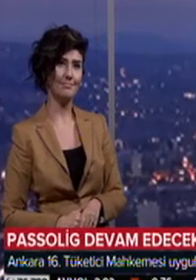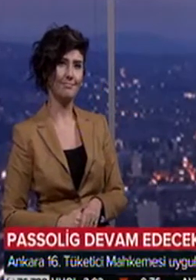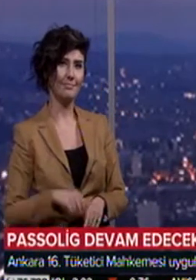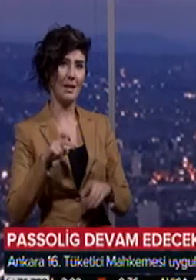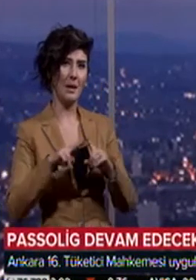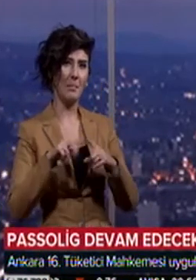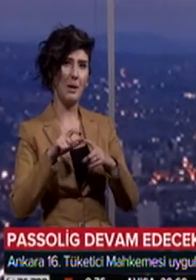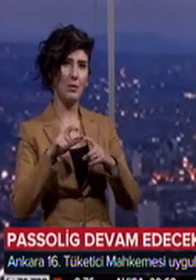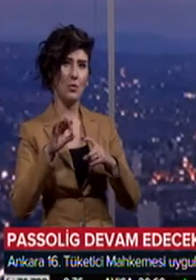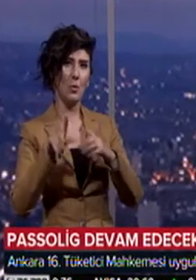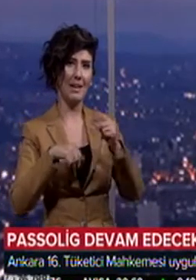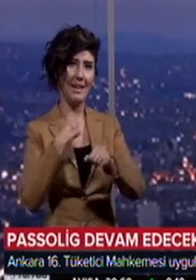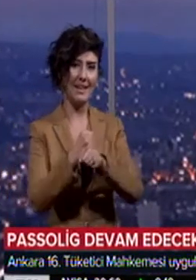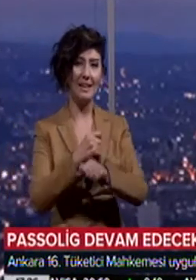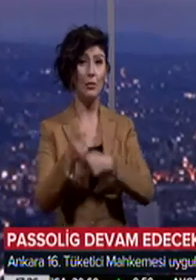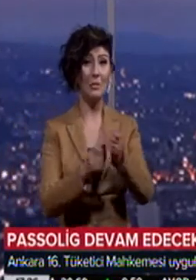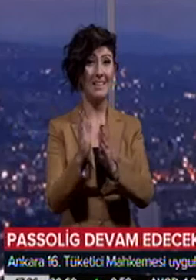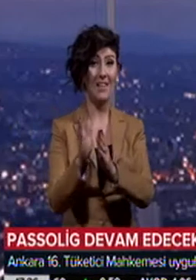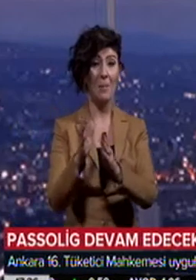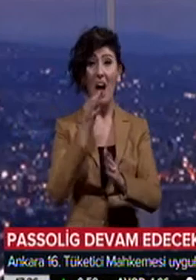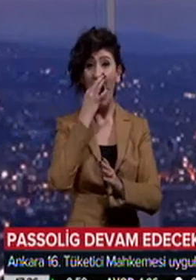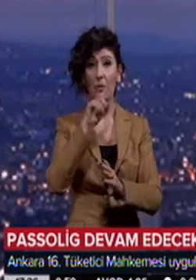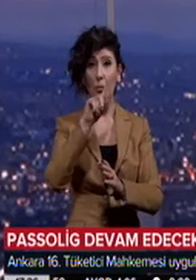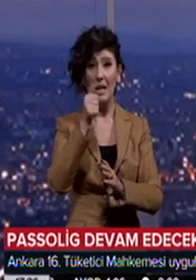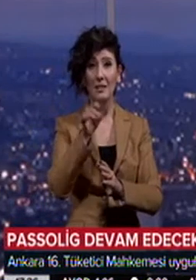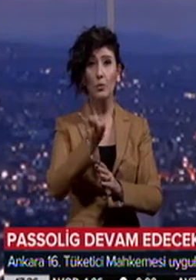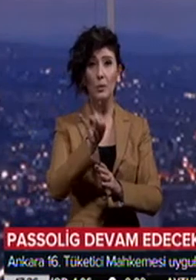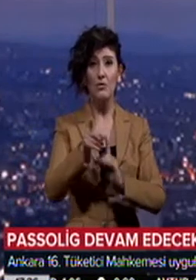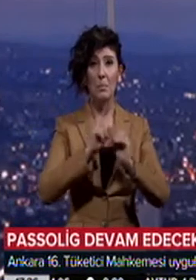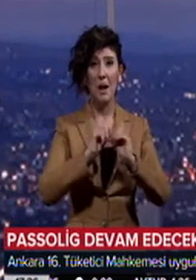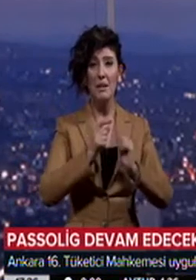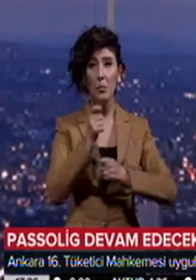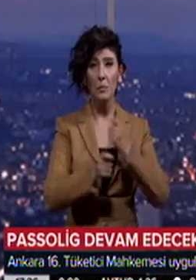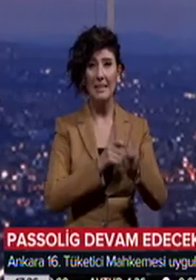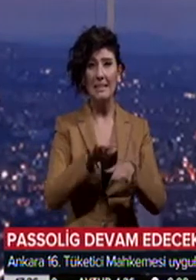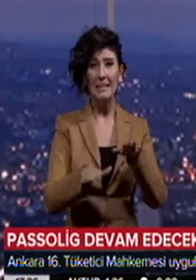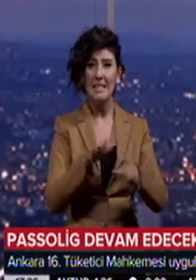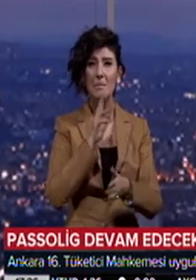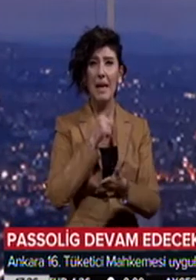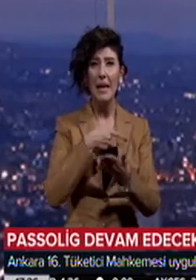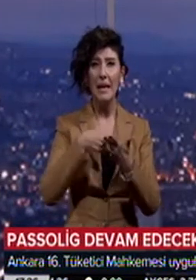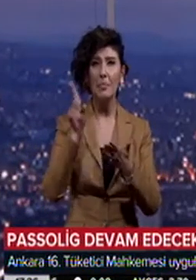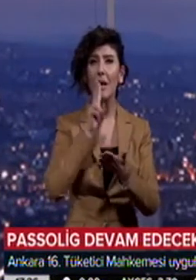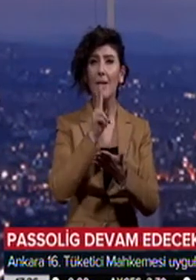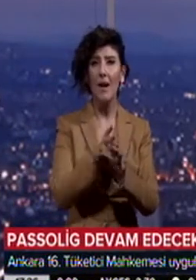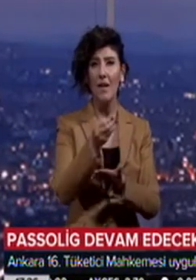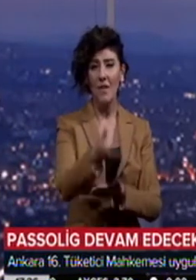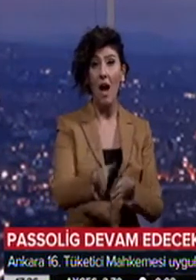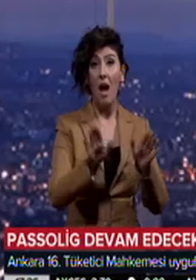Pasolik uygulaması devam edecek. Ankara 16. Tüketici Mahkemesi uygulamanın kısmi iptaline karar verdi. Ancak